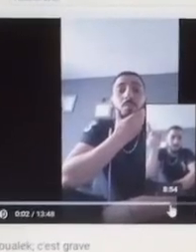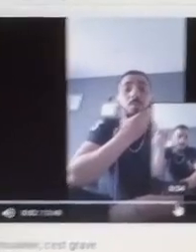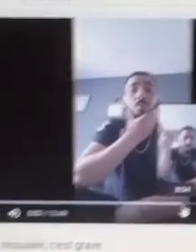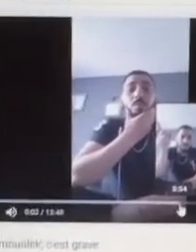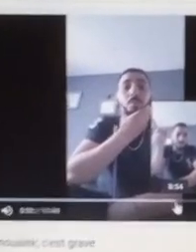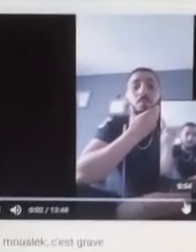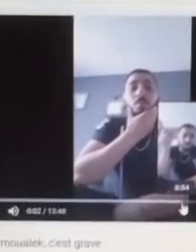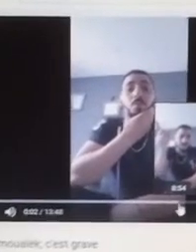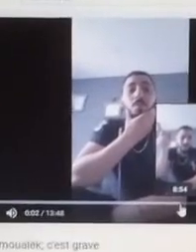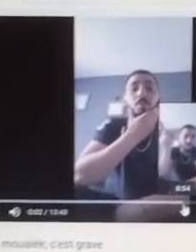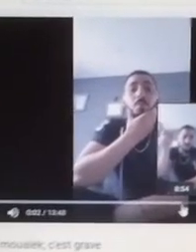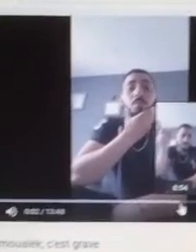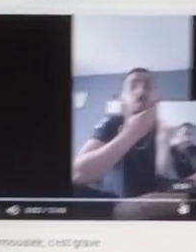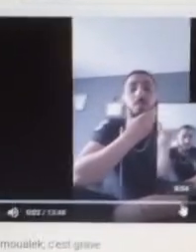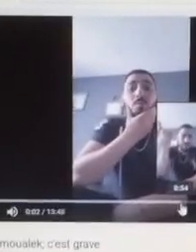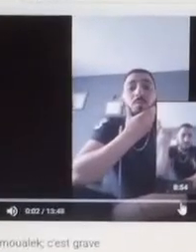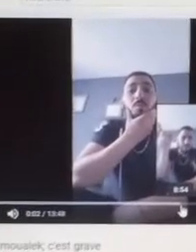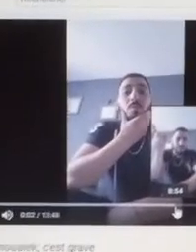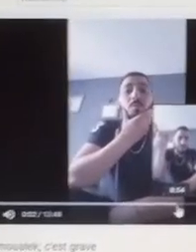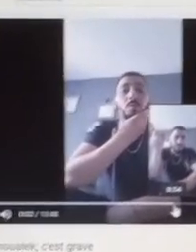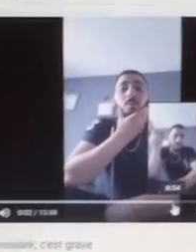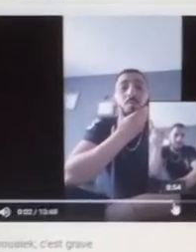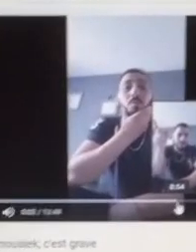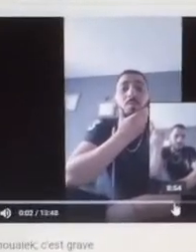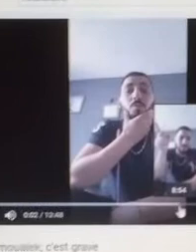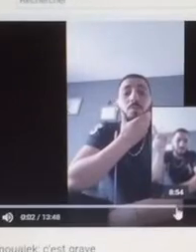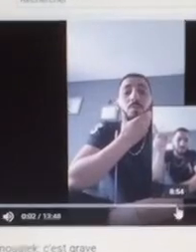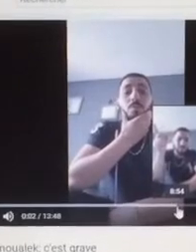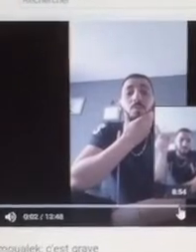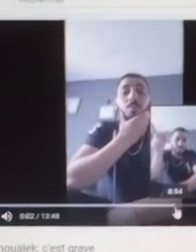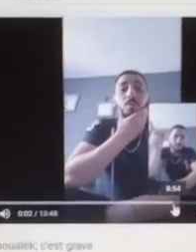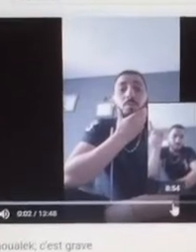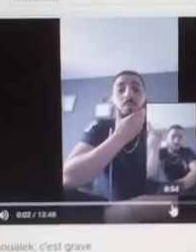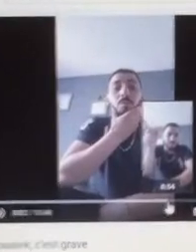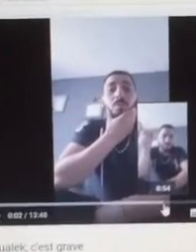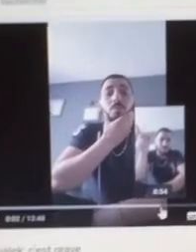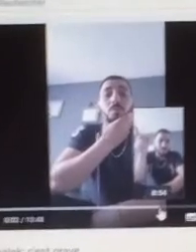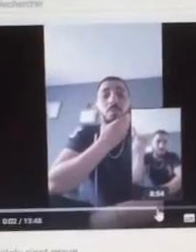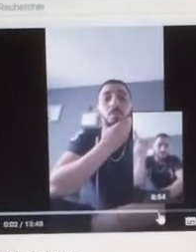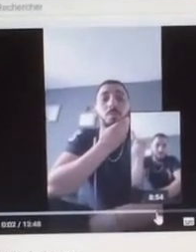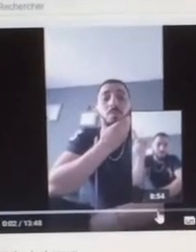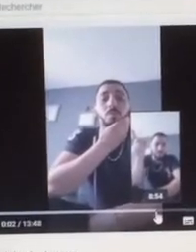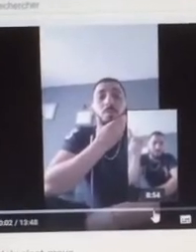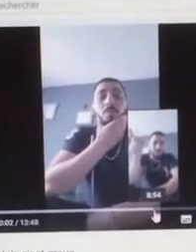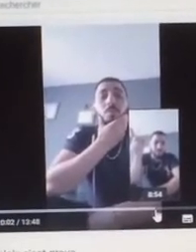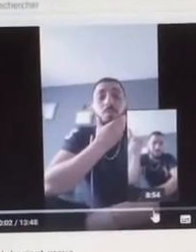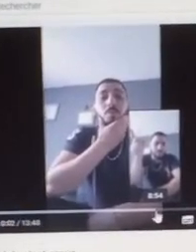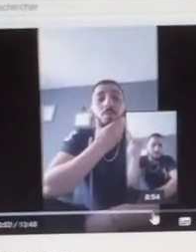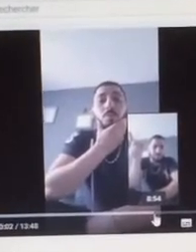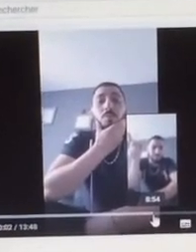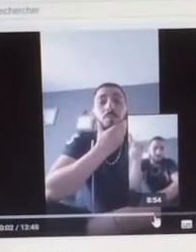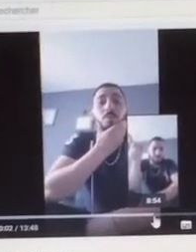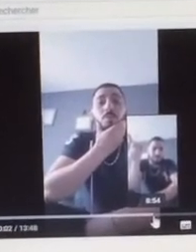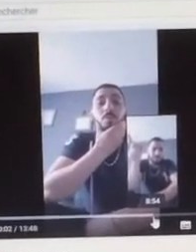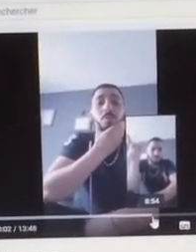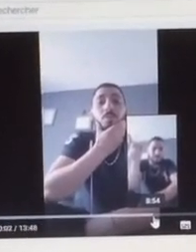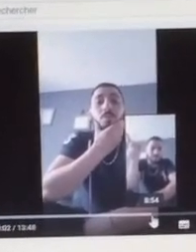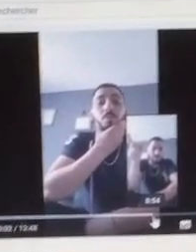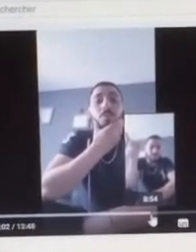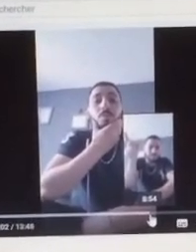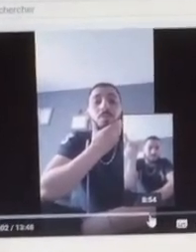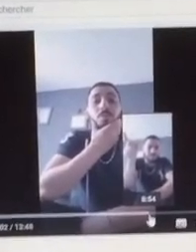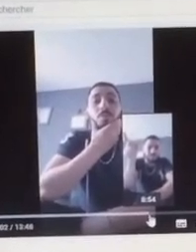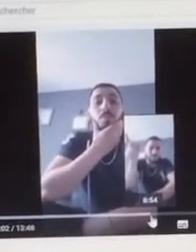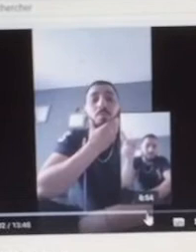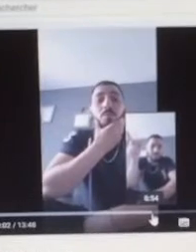Donc tu te rends compte, on est aussi, on se plaît, on fait des choses qui sont des fois pas